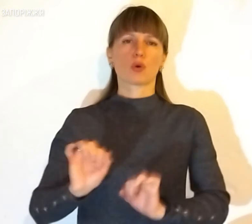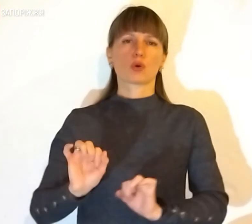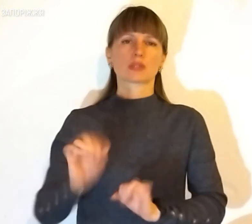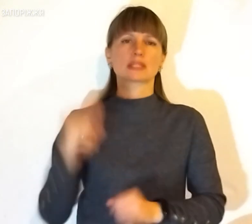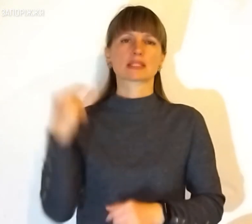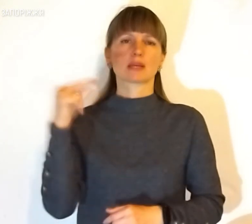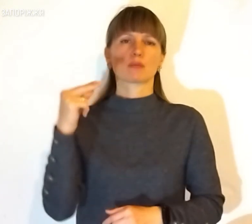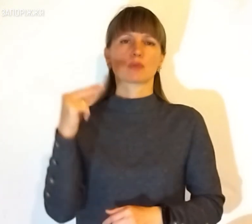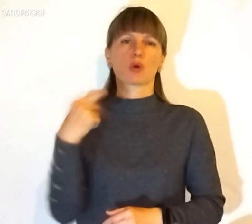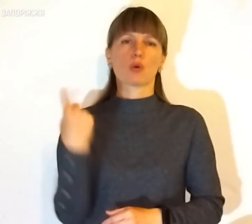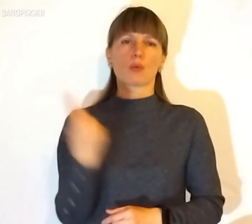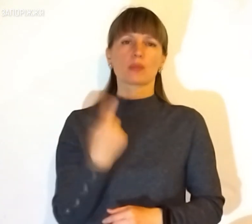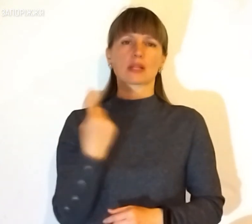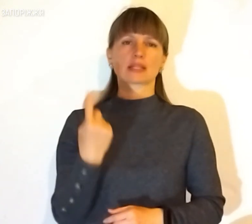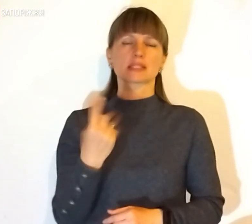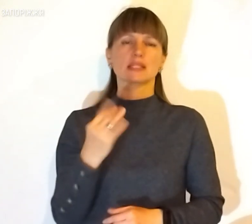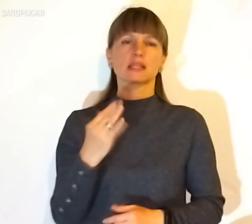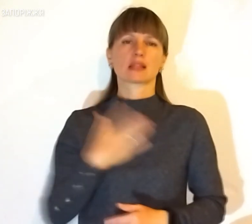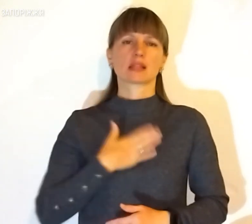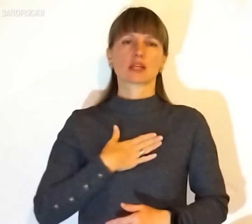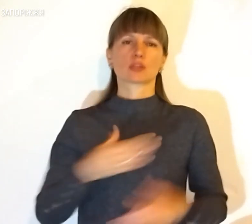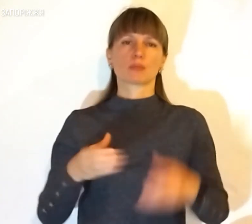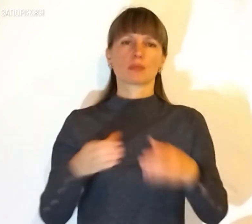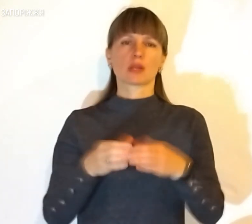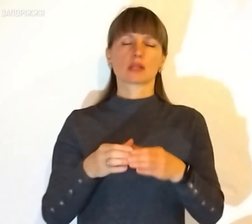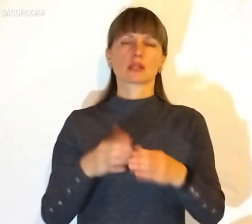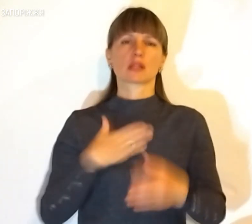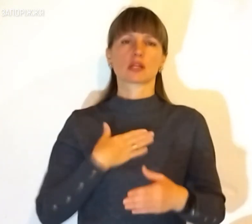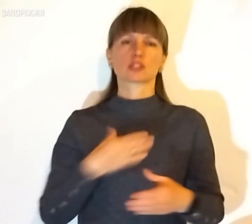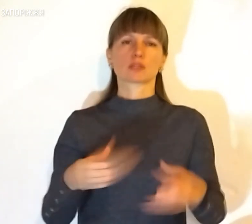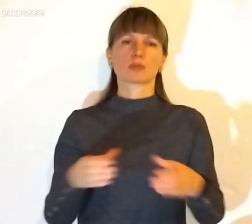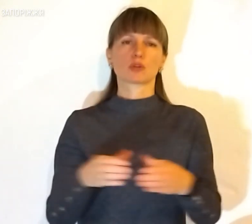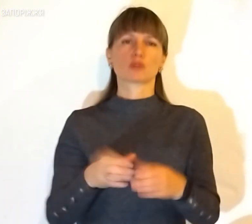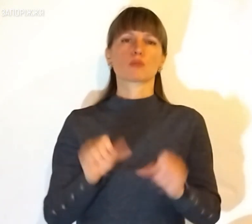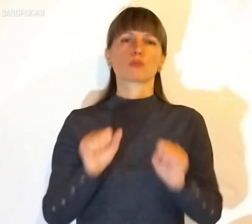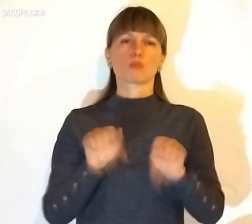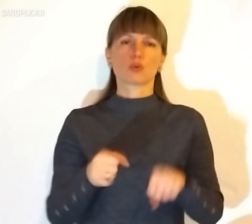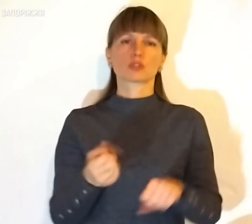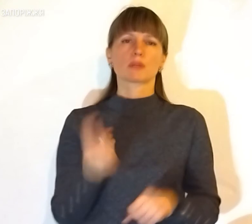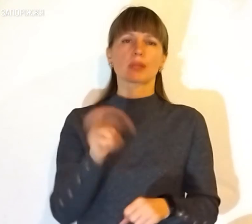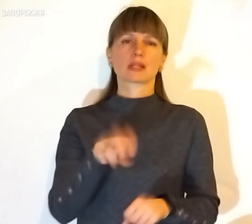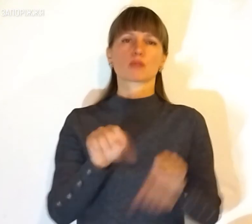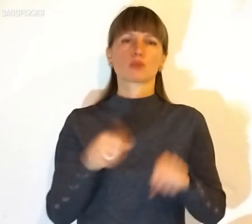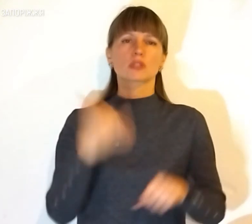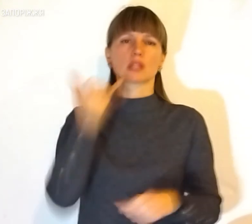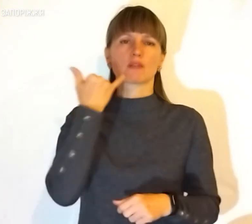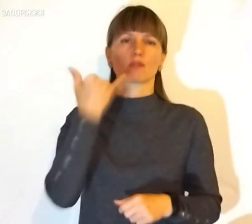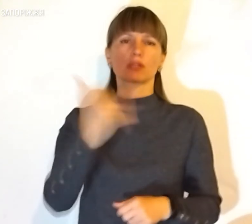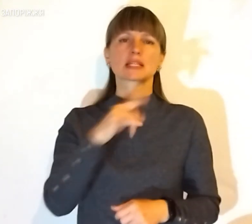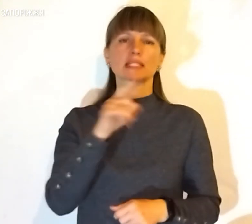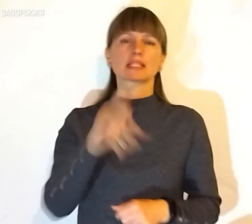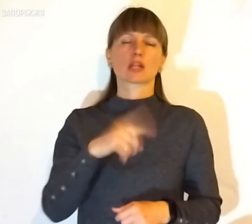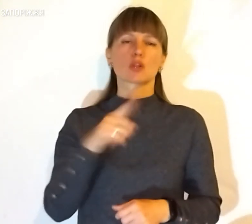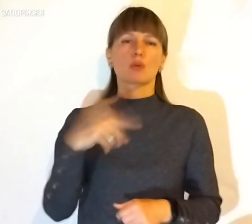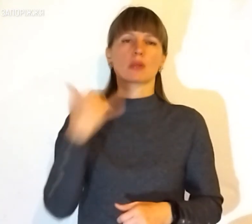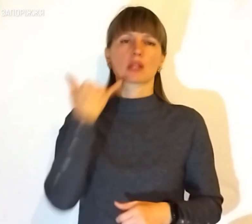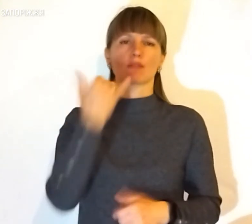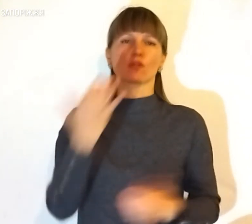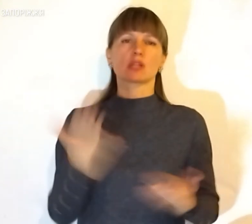Заборіської репозиція, в нашій бригаді та в наших підробітах. Можна прийти і можна зателефонувати за номером телефону, який